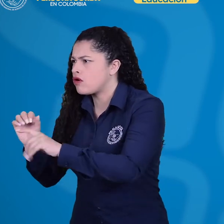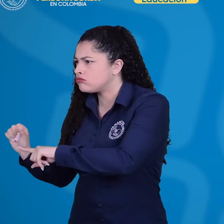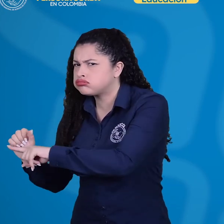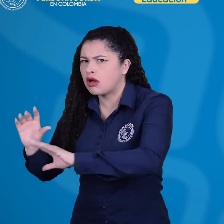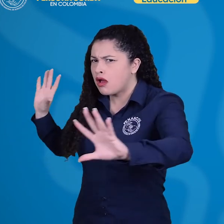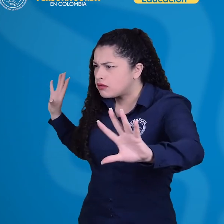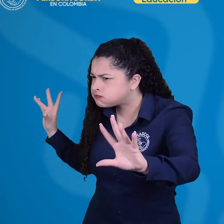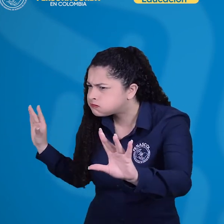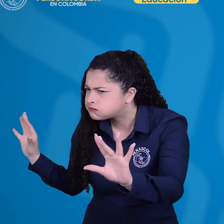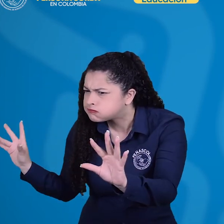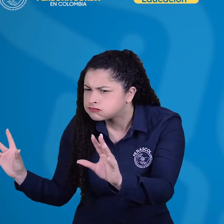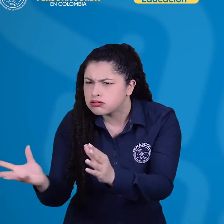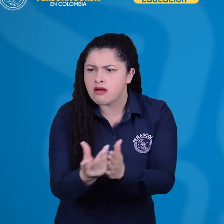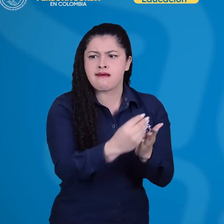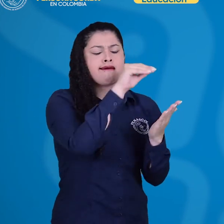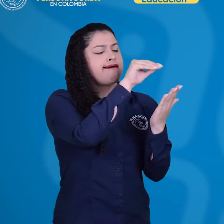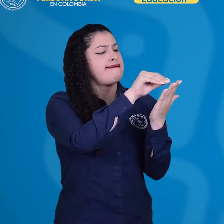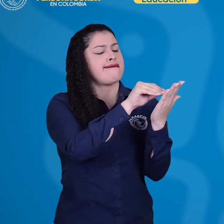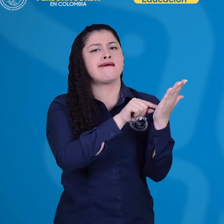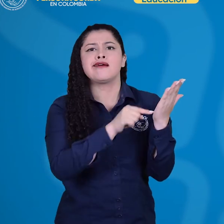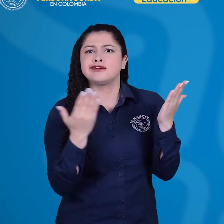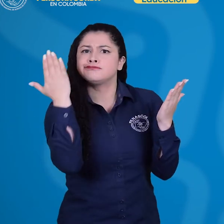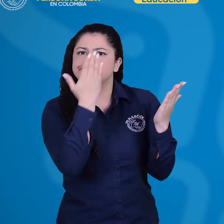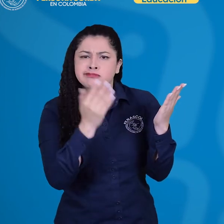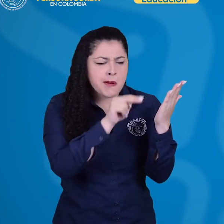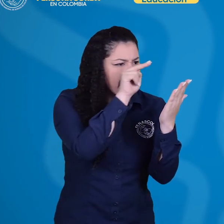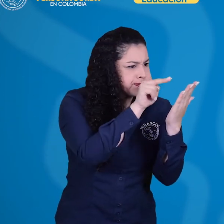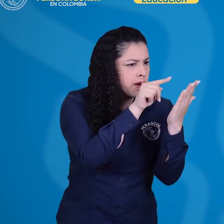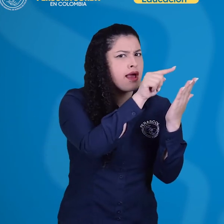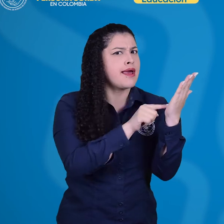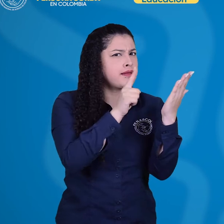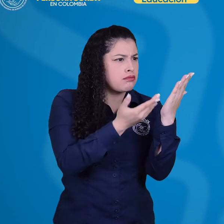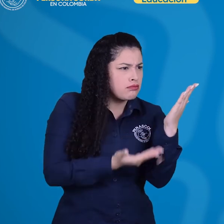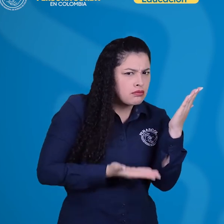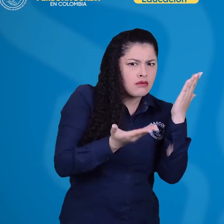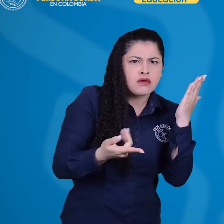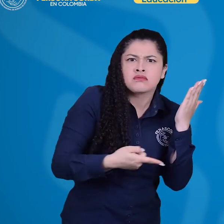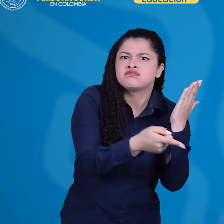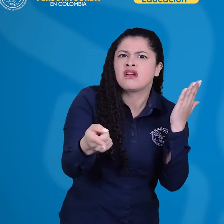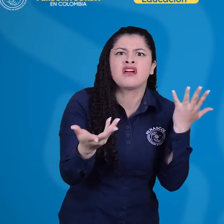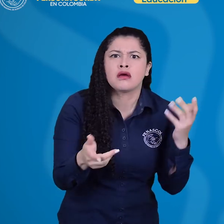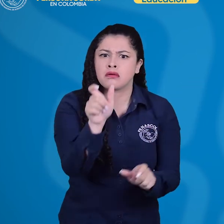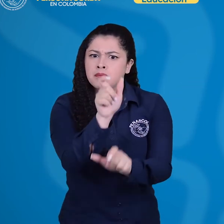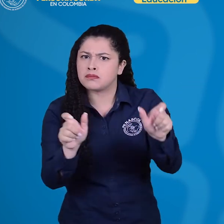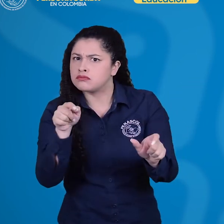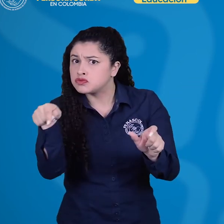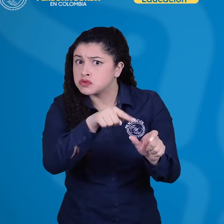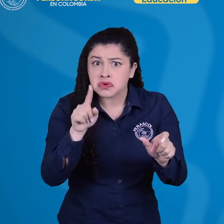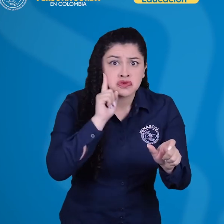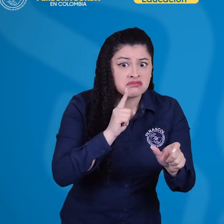fecha se han venido implementando en el marco del Decreto 14.21.2017 en términos de alcance